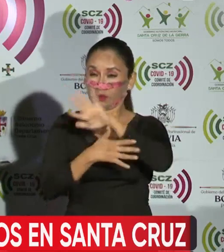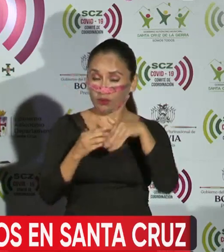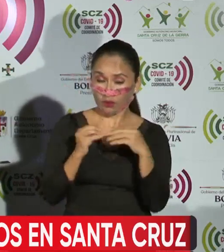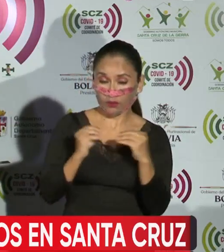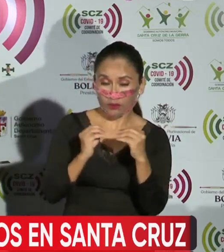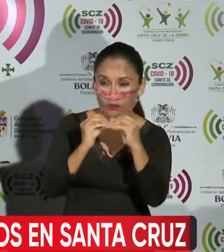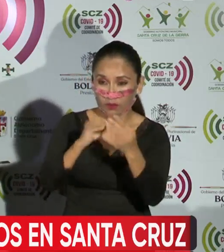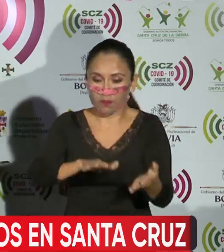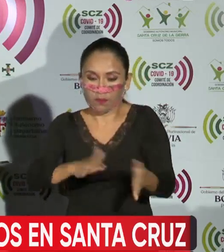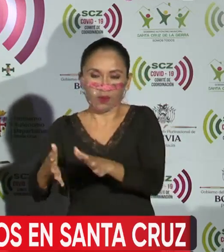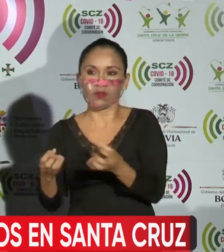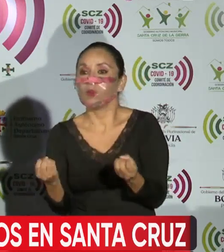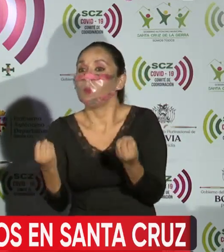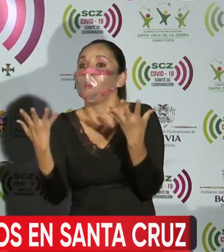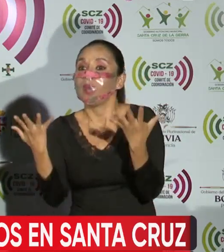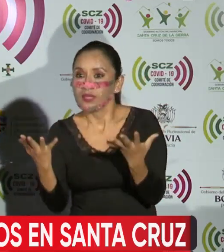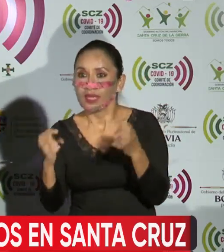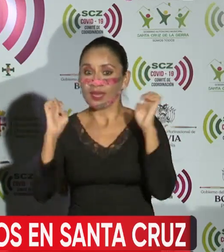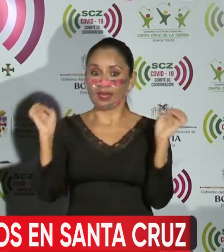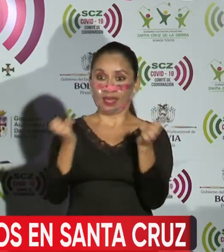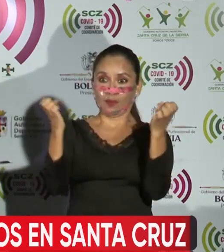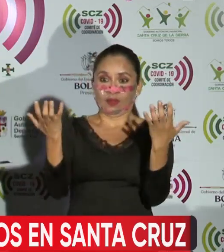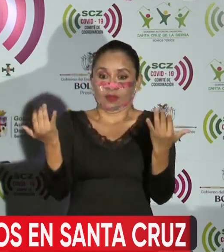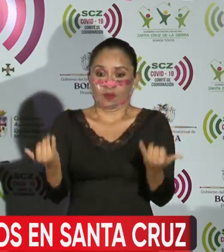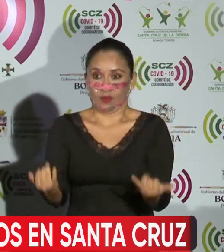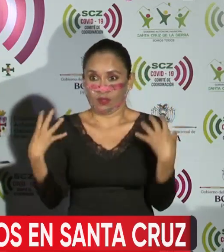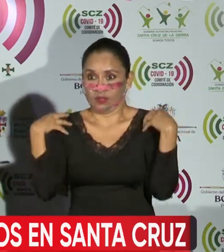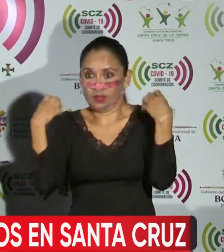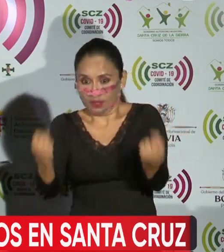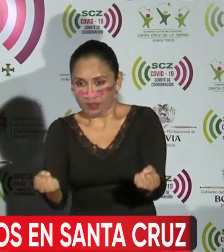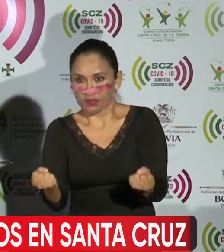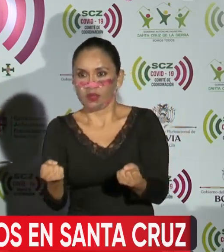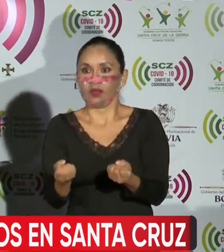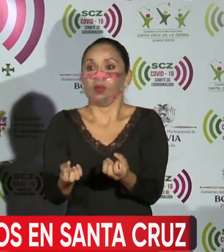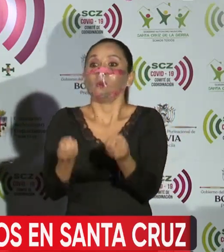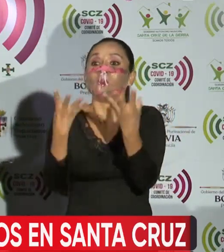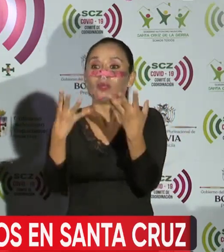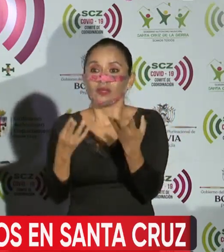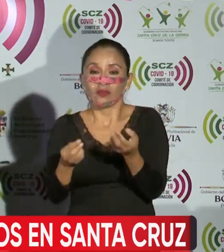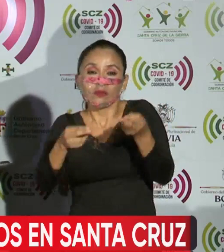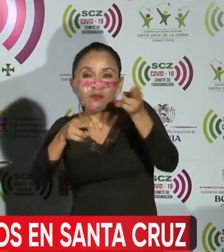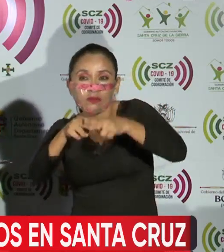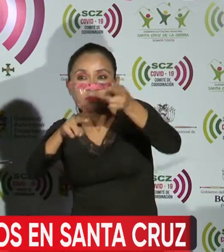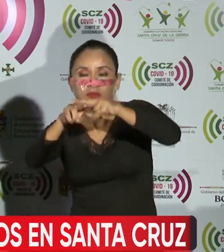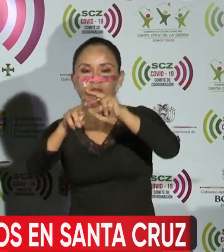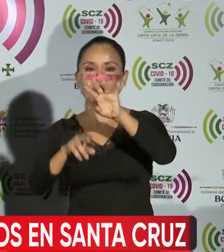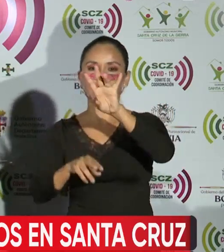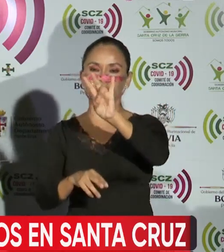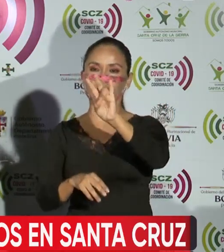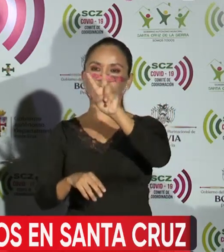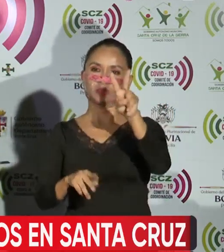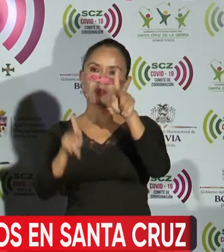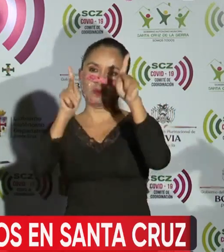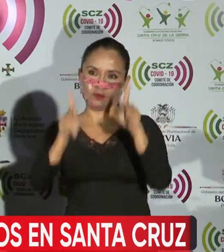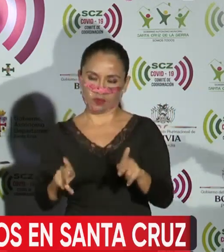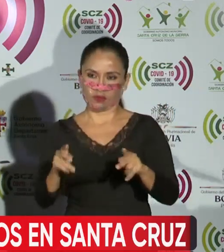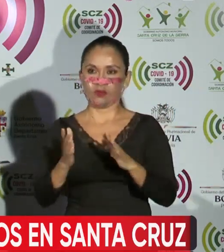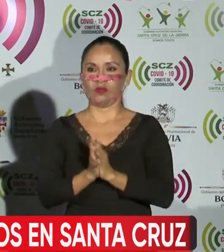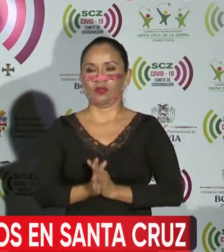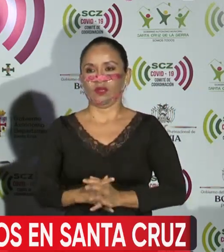de fallecidos en esta emergencia sanitaria se eleva a 72 casos.